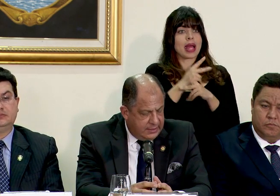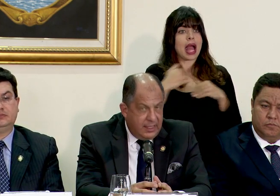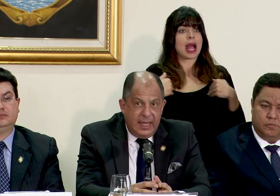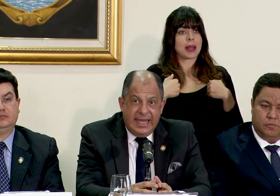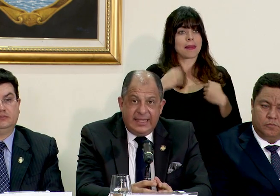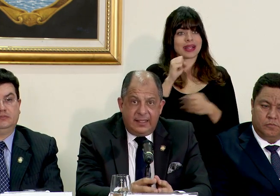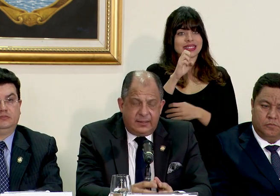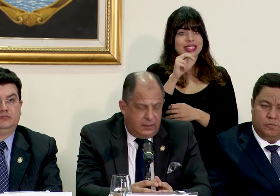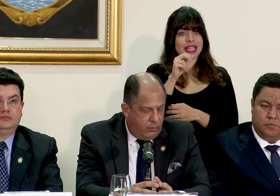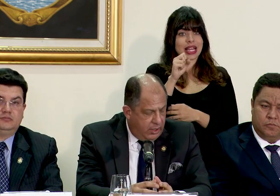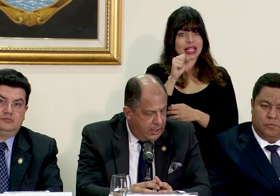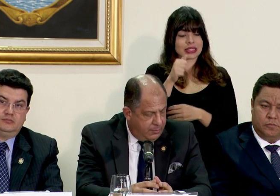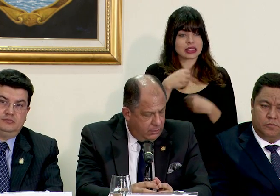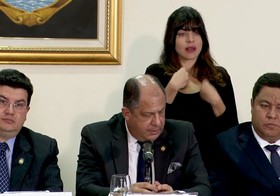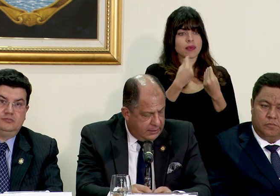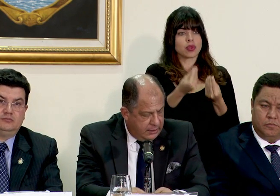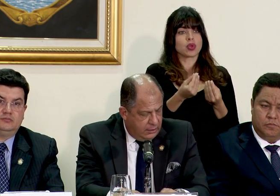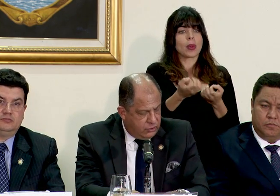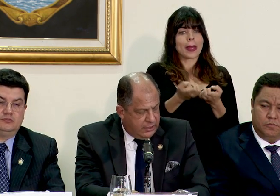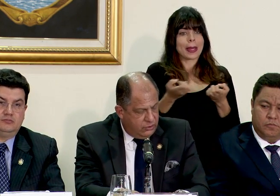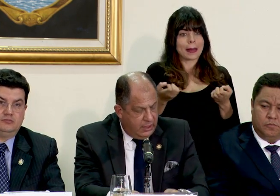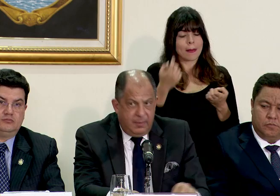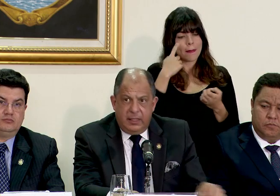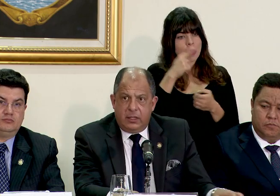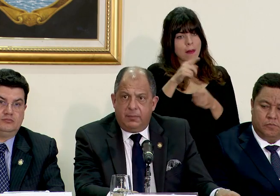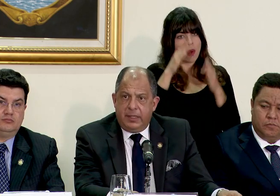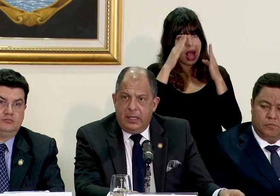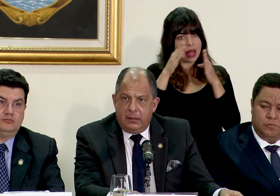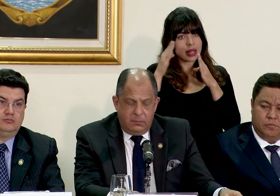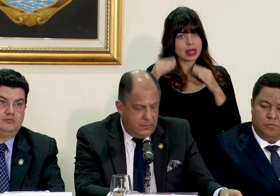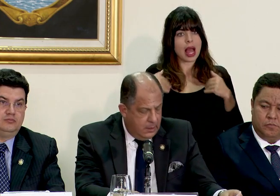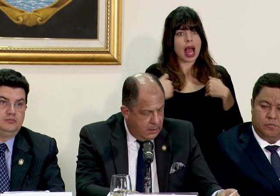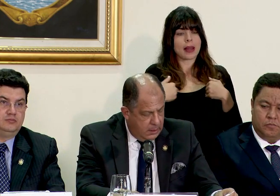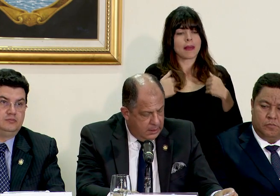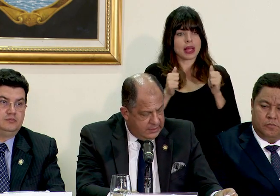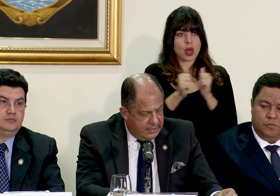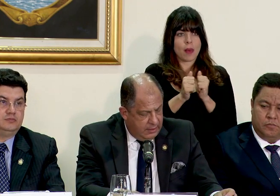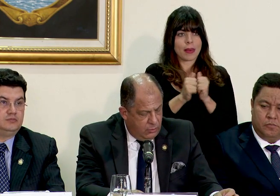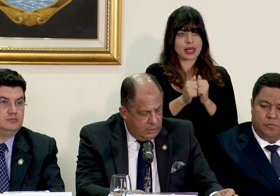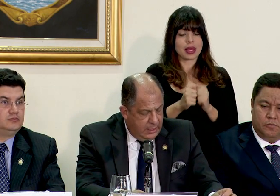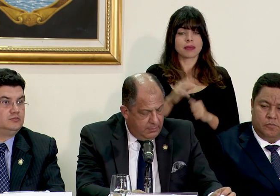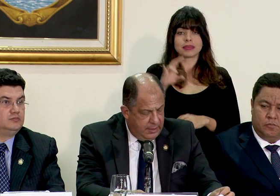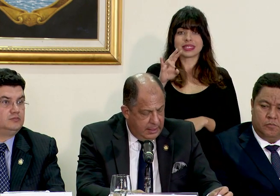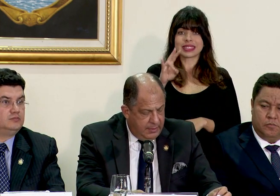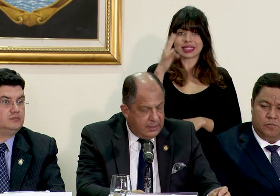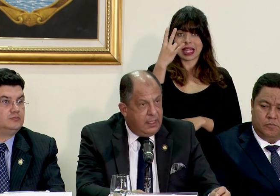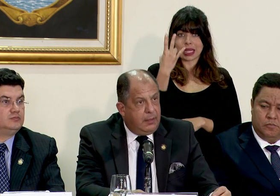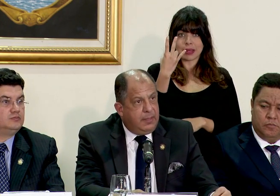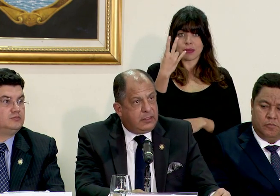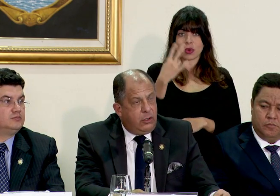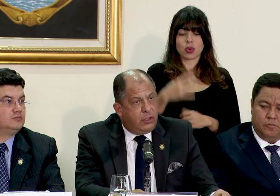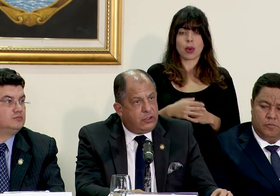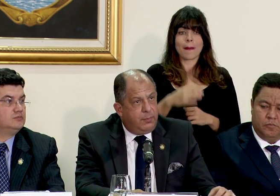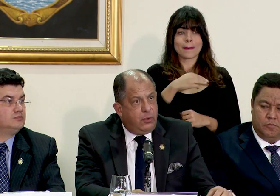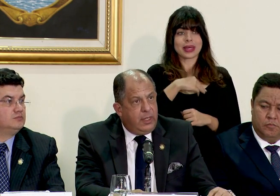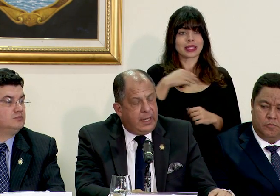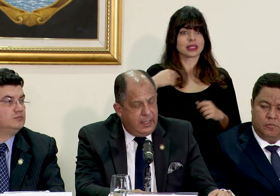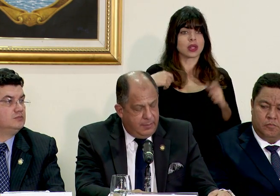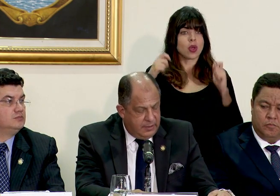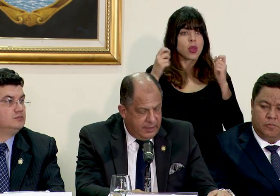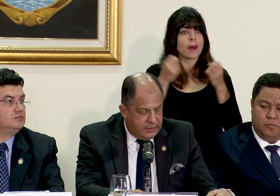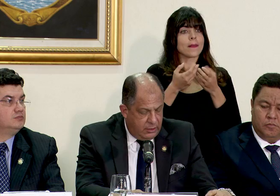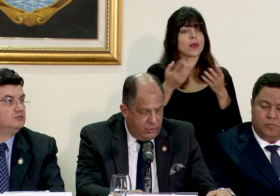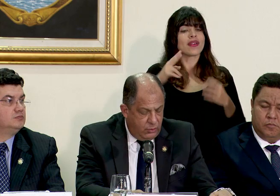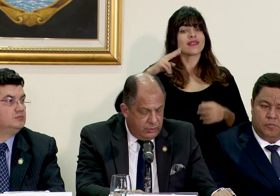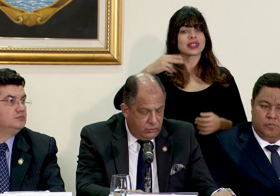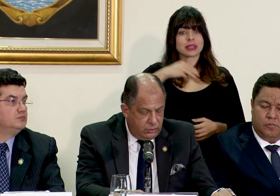del SENASA y se les entregó equipo para atender los casos de animales de compañía séptimo el Ministerio de Educación Pública